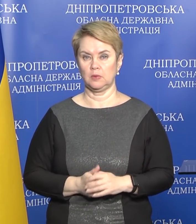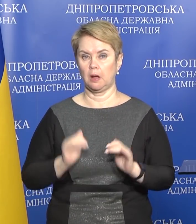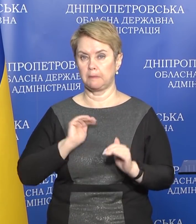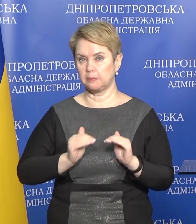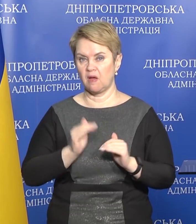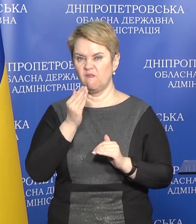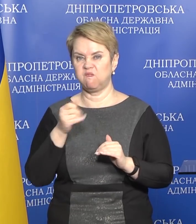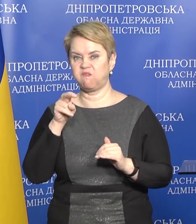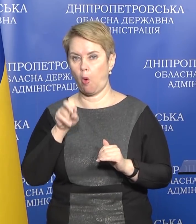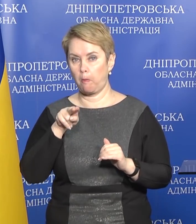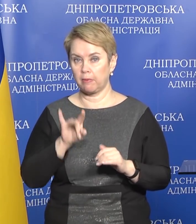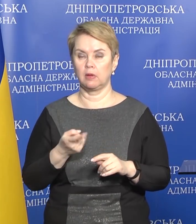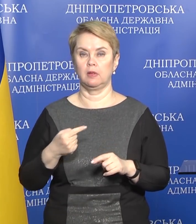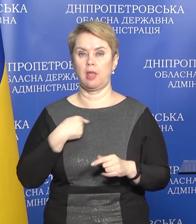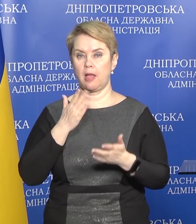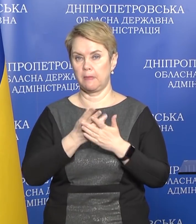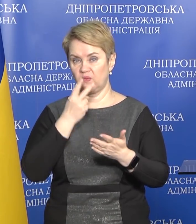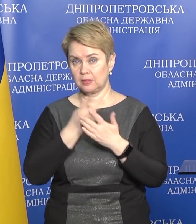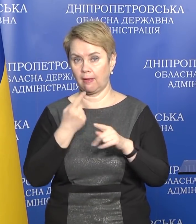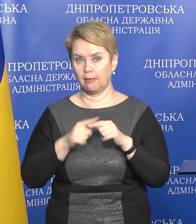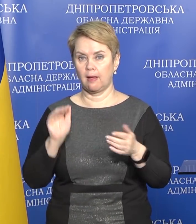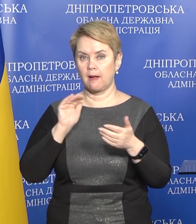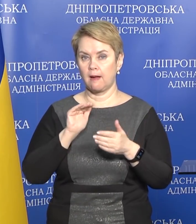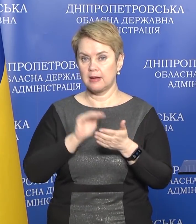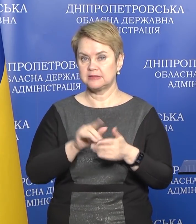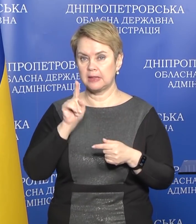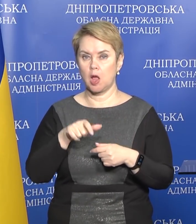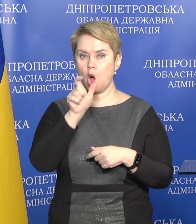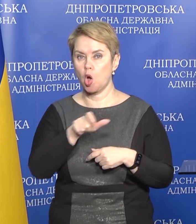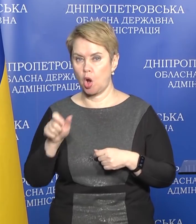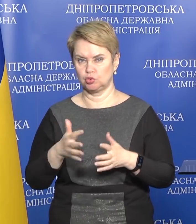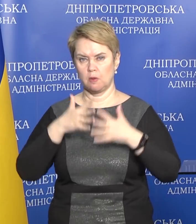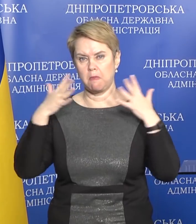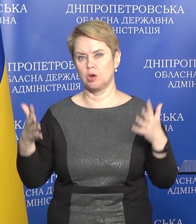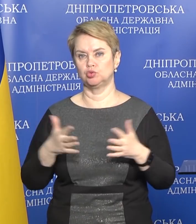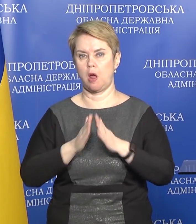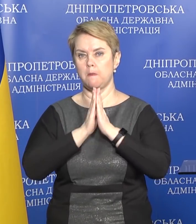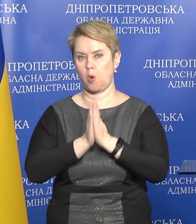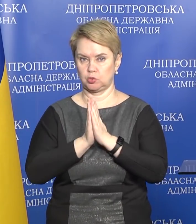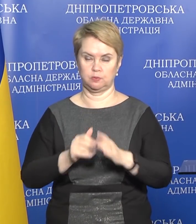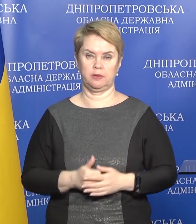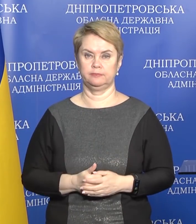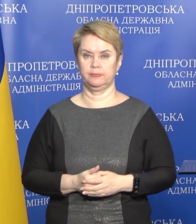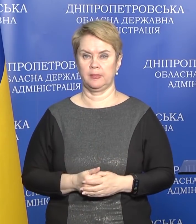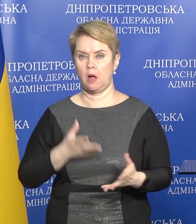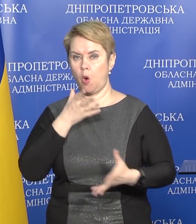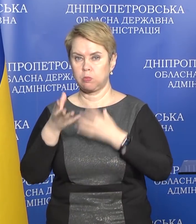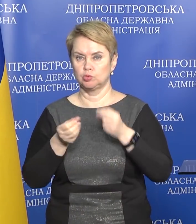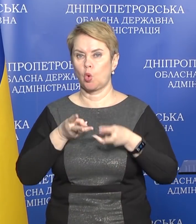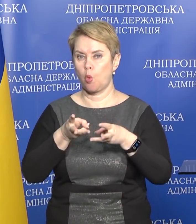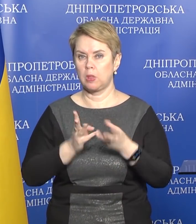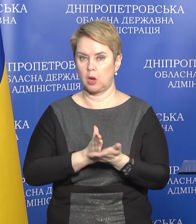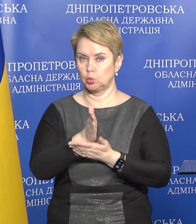предпринимателей ФОПы, имею в виду, то есть, и это касается в том числе и граждан, большая очень просьба оплачивать